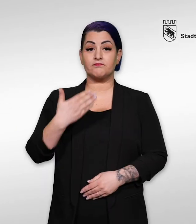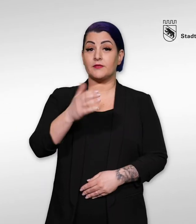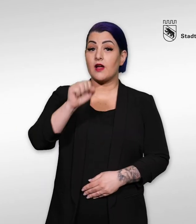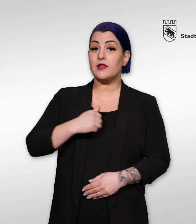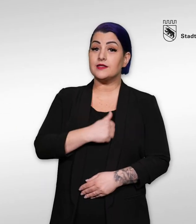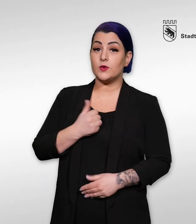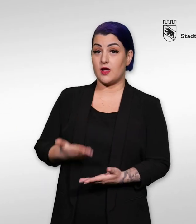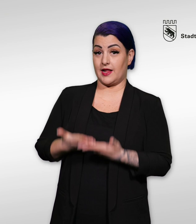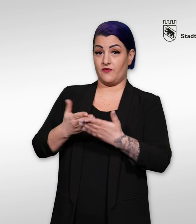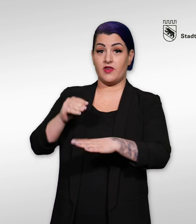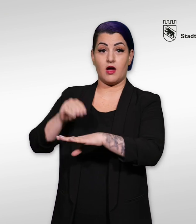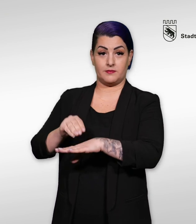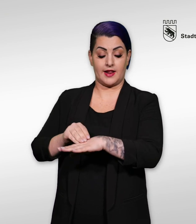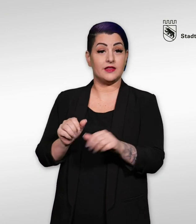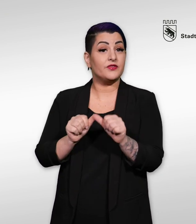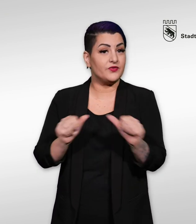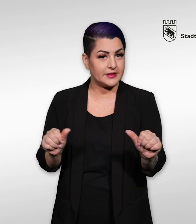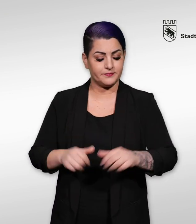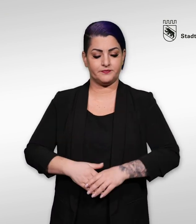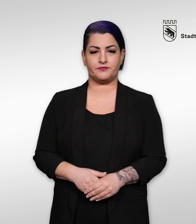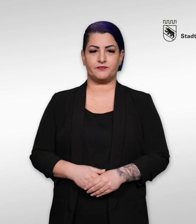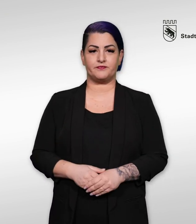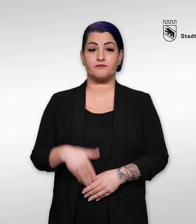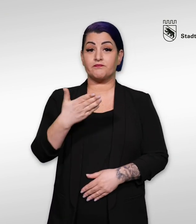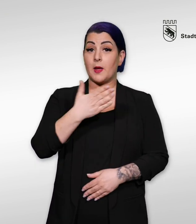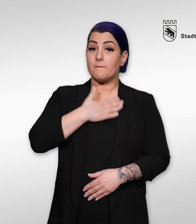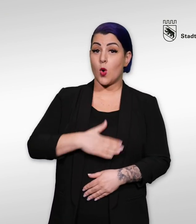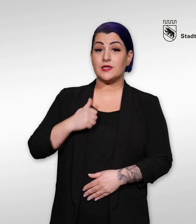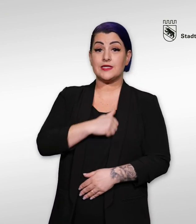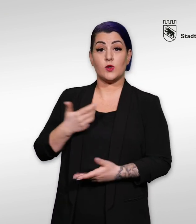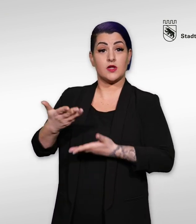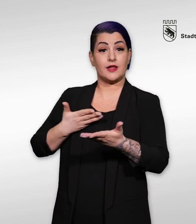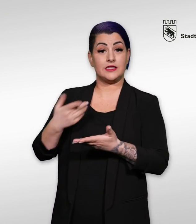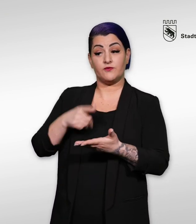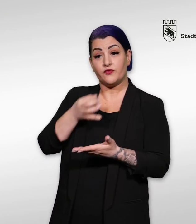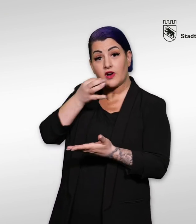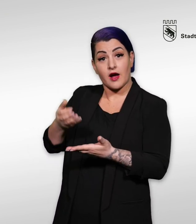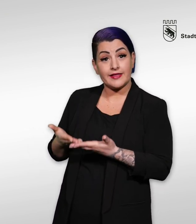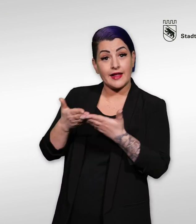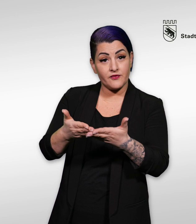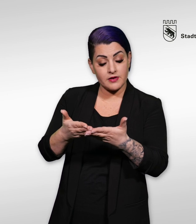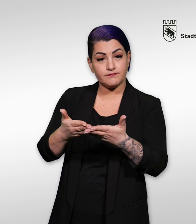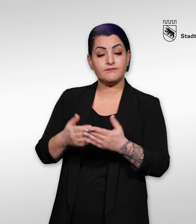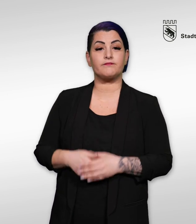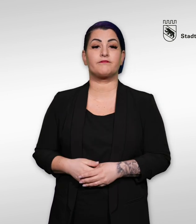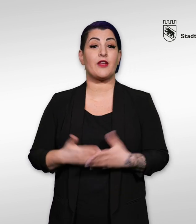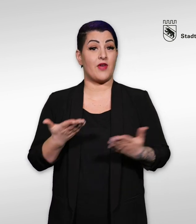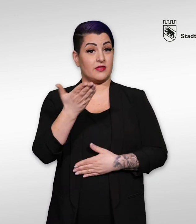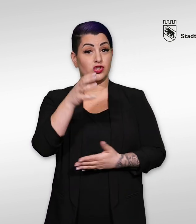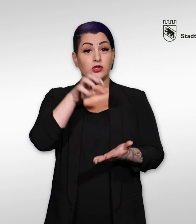Wie können Sie sich für die Sozialhilfe anmelden? Sie möchten beim Sozialdienst nach Hilfe fragen? Wenn Sie in der